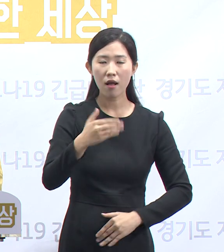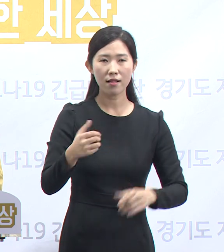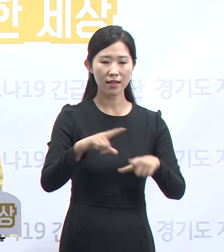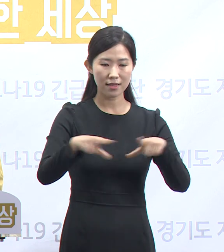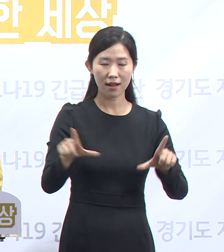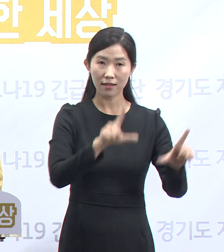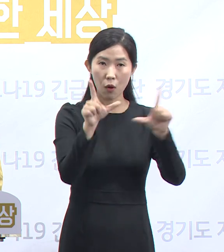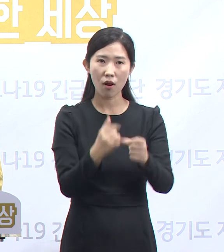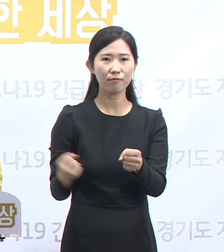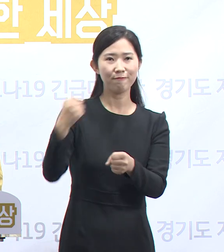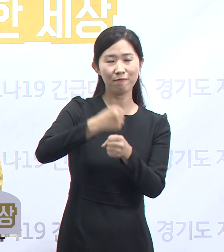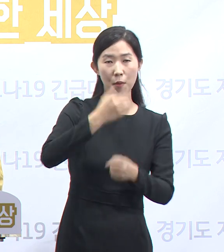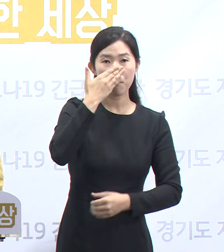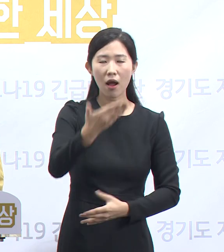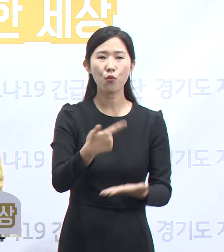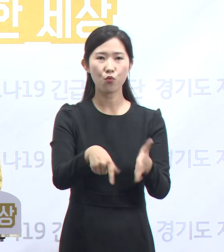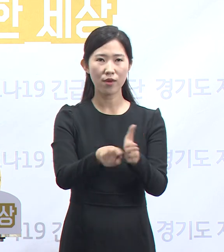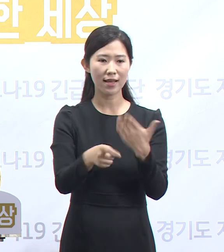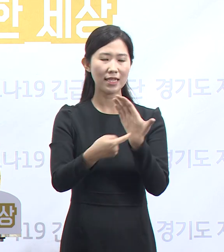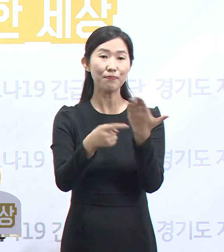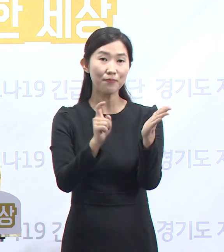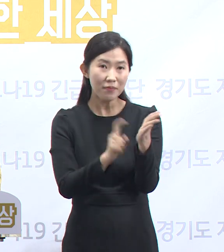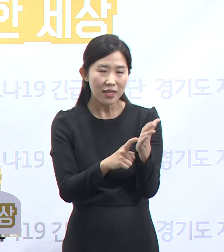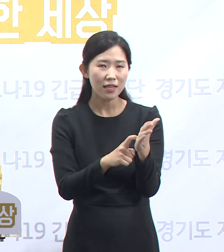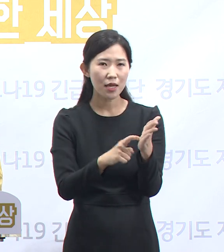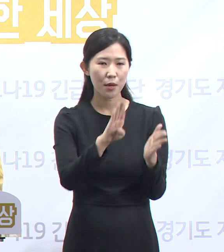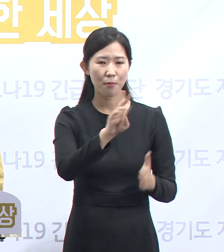심리 방역 대안책을 준비하겠습니다.